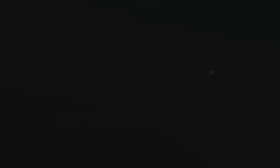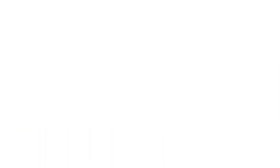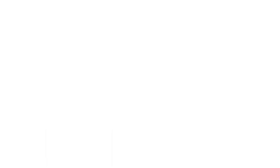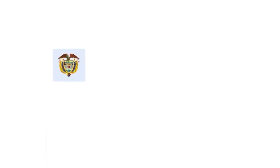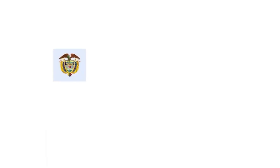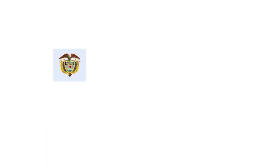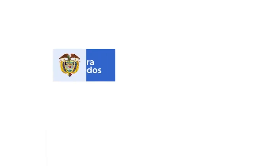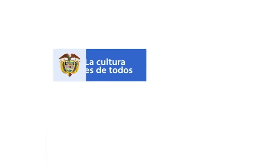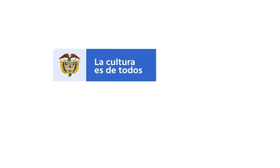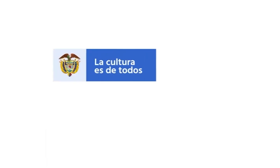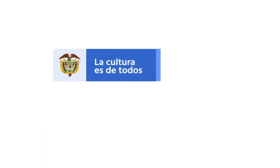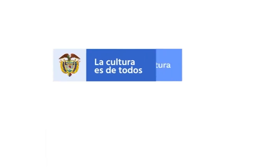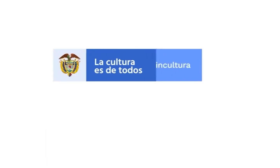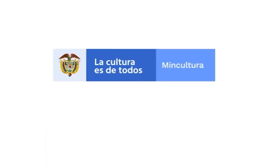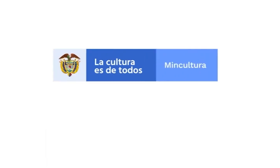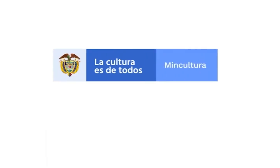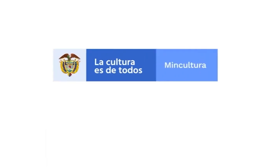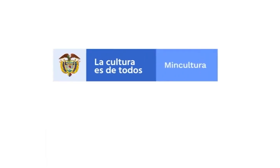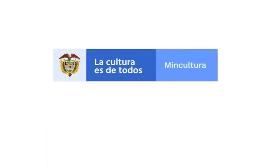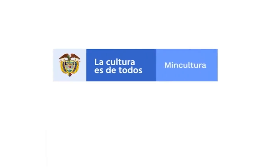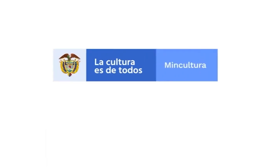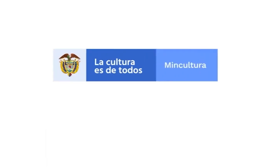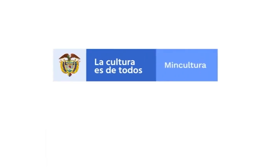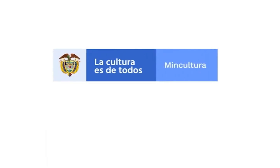La cultura es de todos. Ministerio de Cultura.